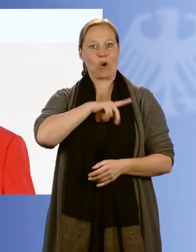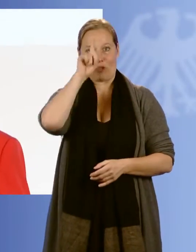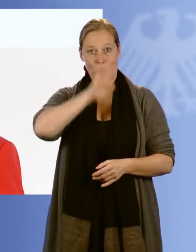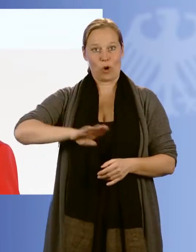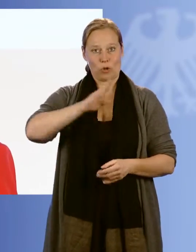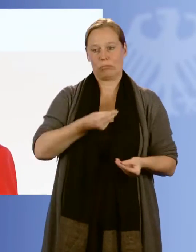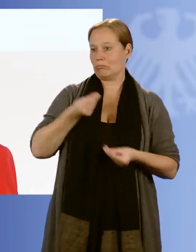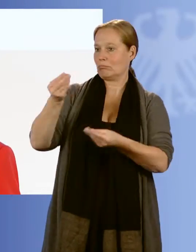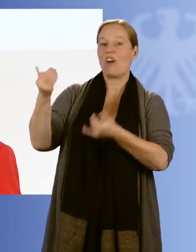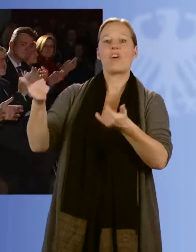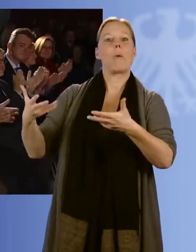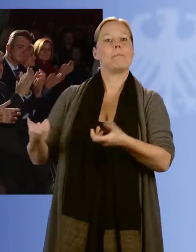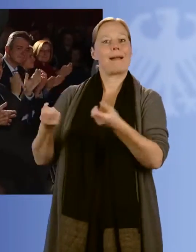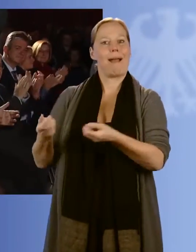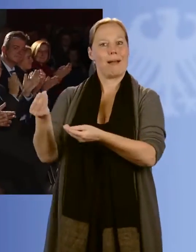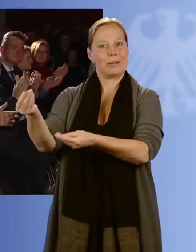für Silvia Becker.